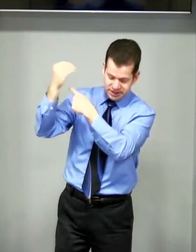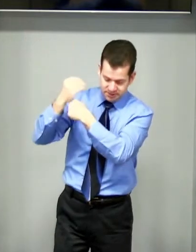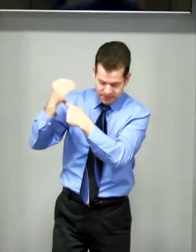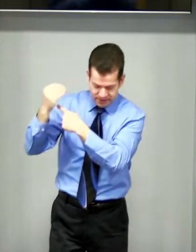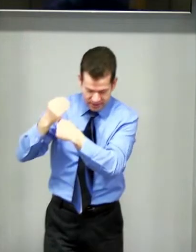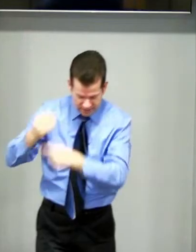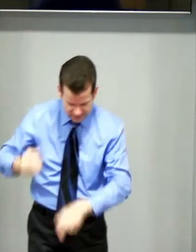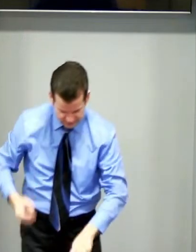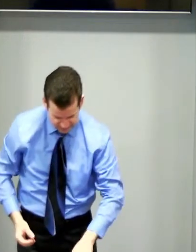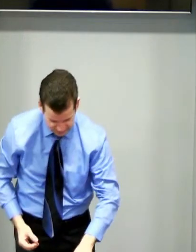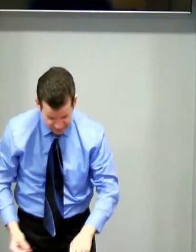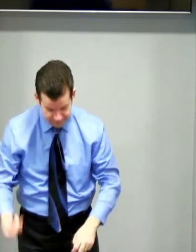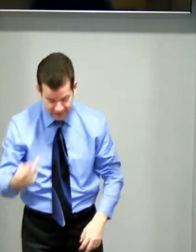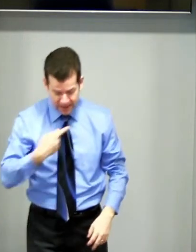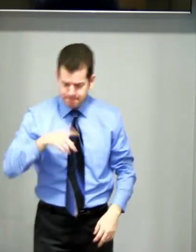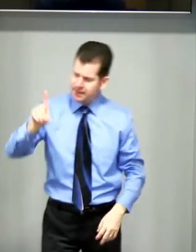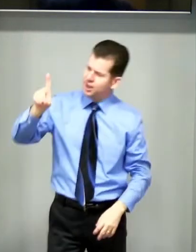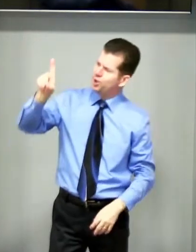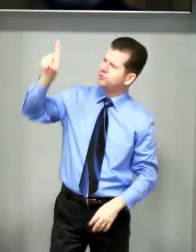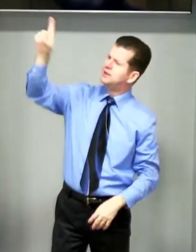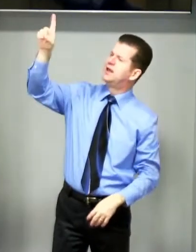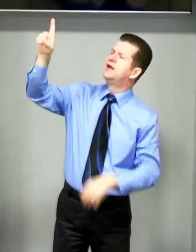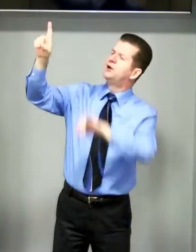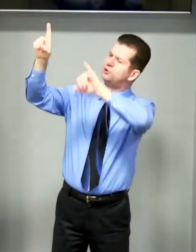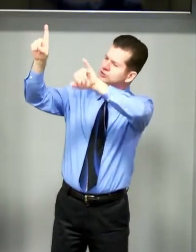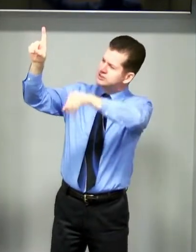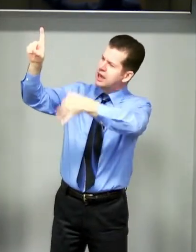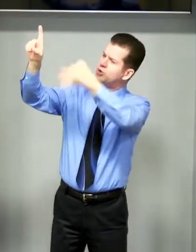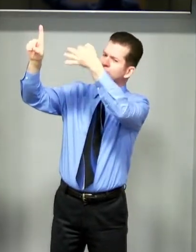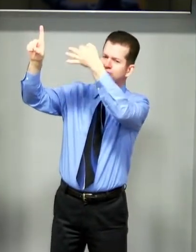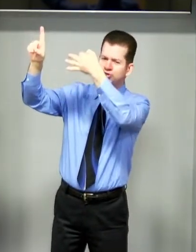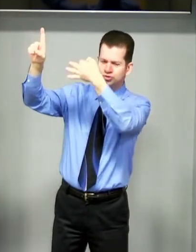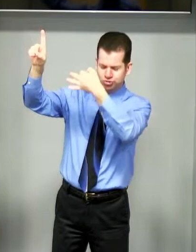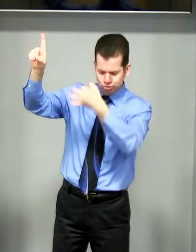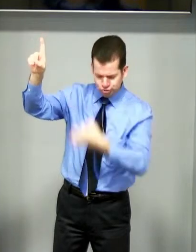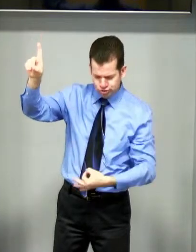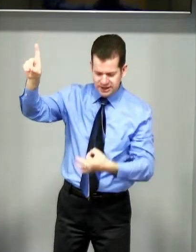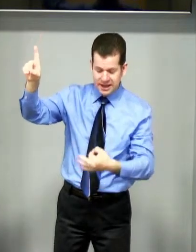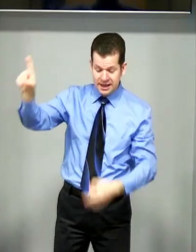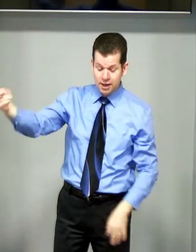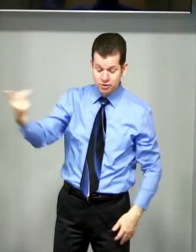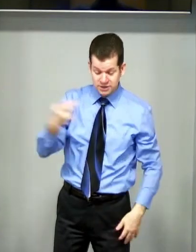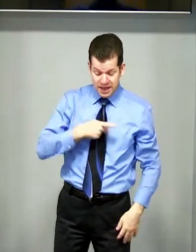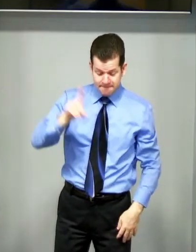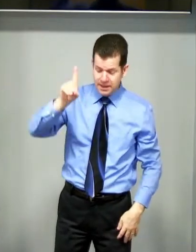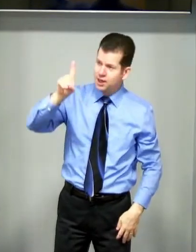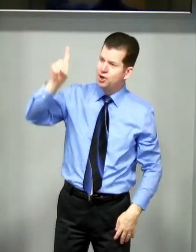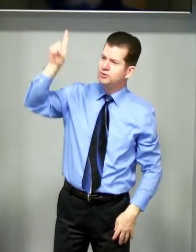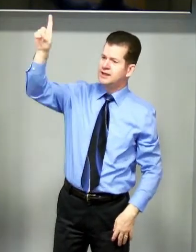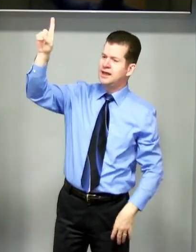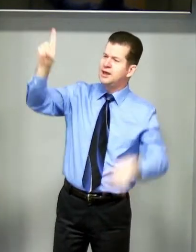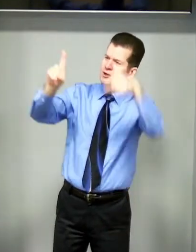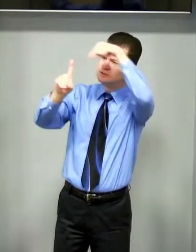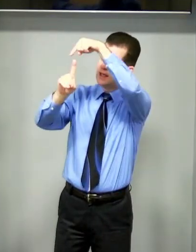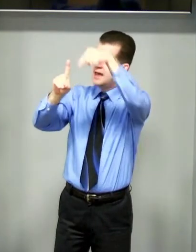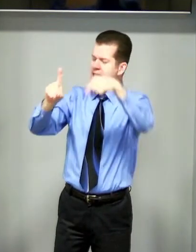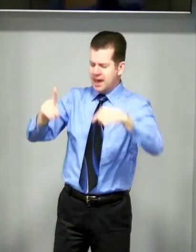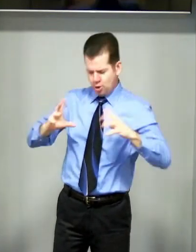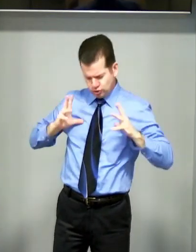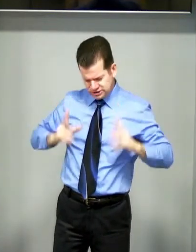mim Meu Deus é o justo Deus Meu Deus é o